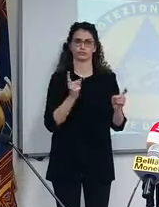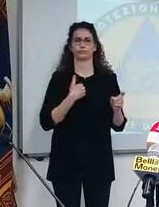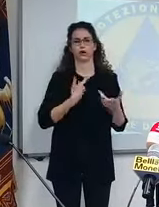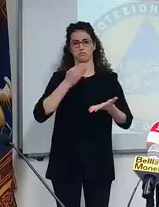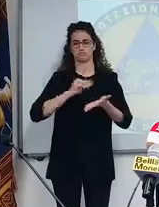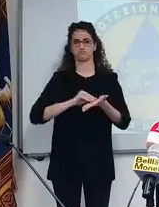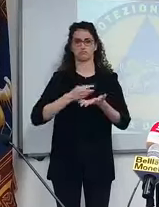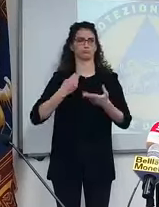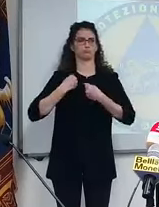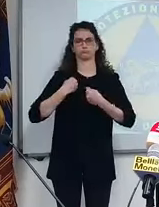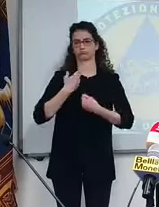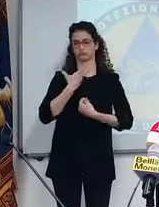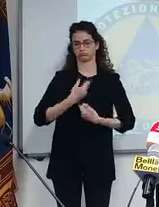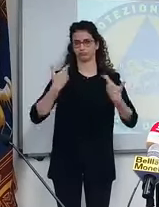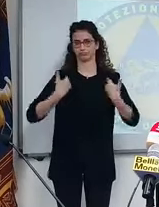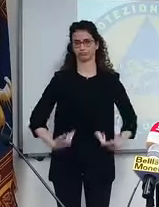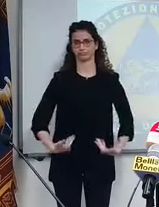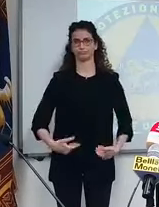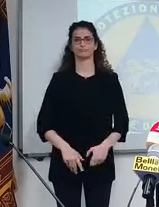per le domande e per tutto.